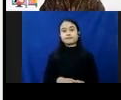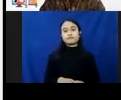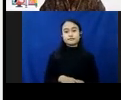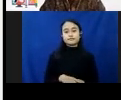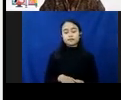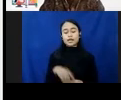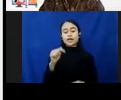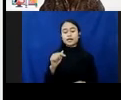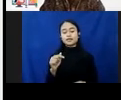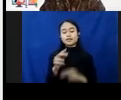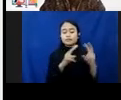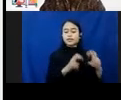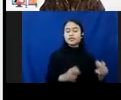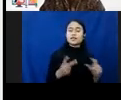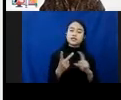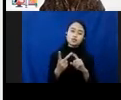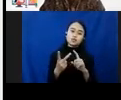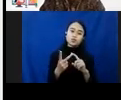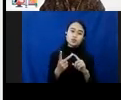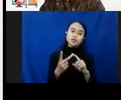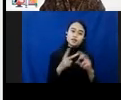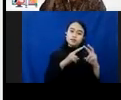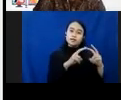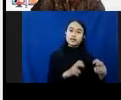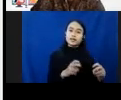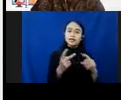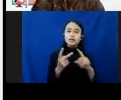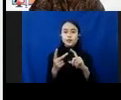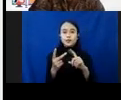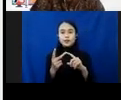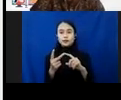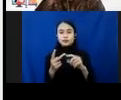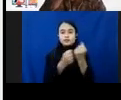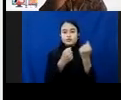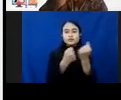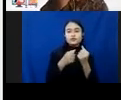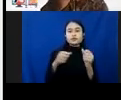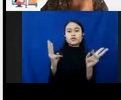Nah, ini juga penelitian kedua. Penelitian inovatif kedua yang kami lakukan dengan dukungan WhatsApp.